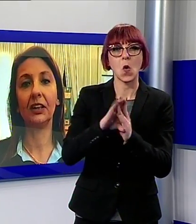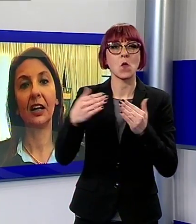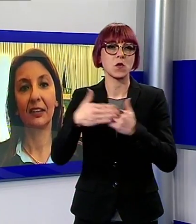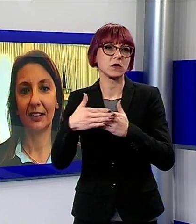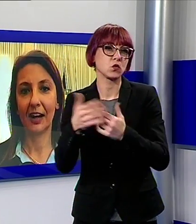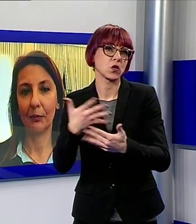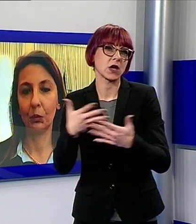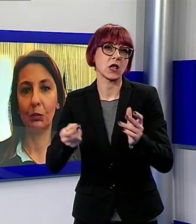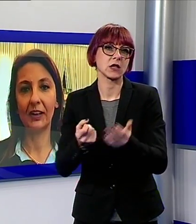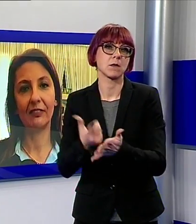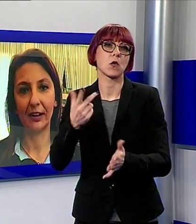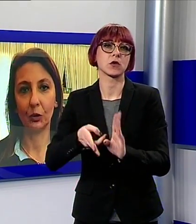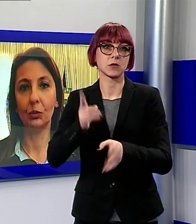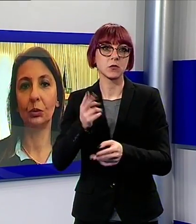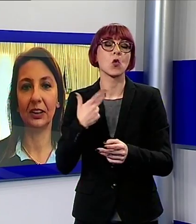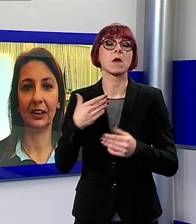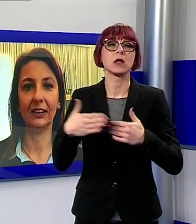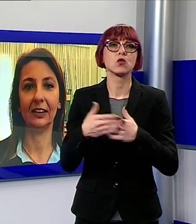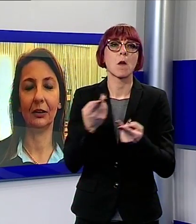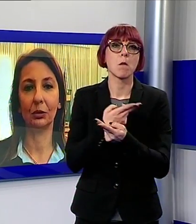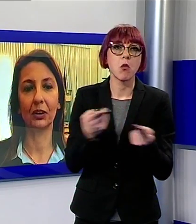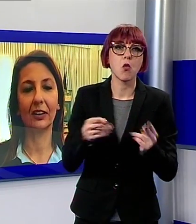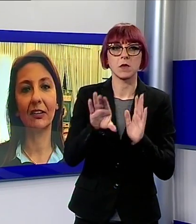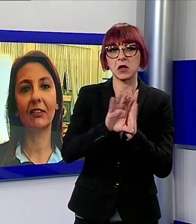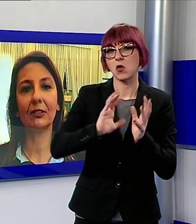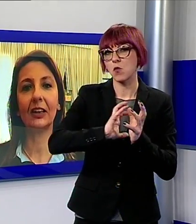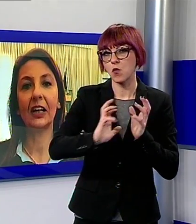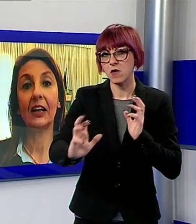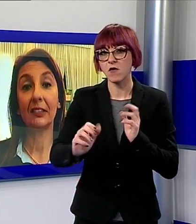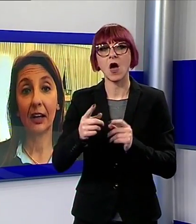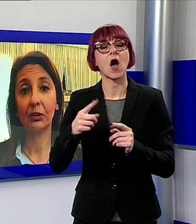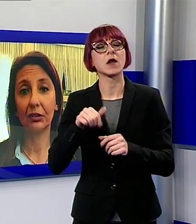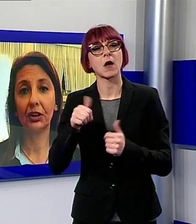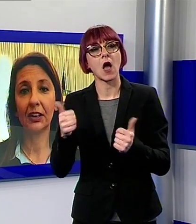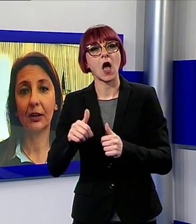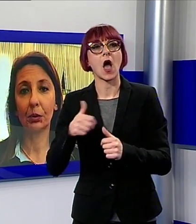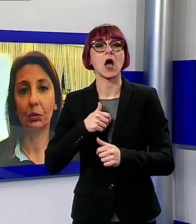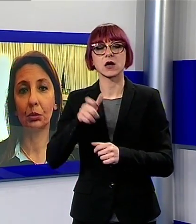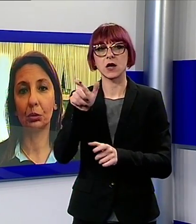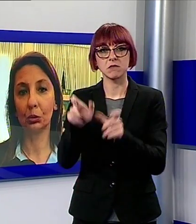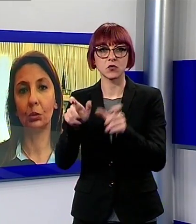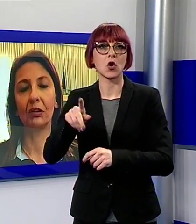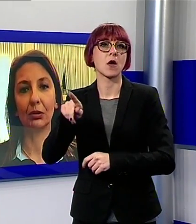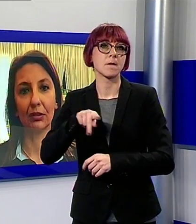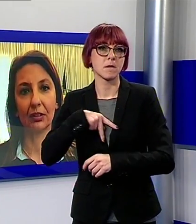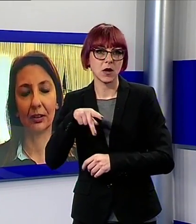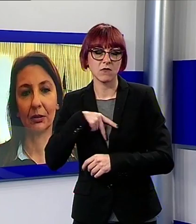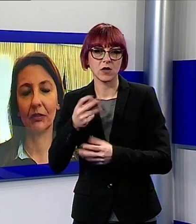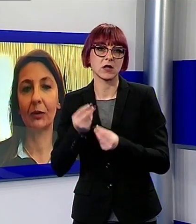sia pubbliche, i vari comuni e le loro organizzazioni sia con i soggetti che producono cultura sul nostro territorio avremo